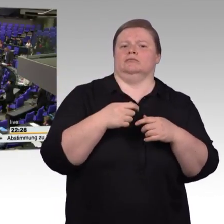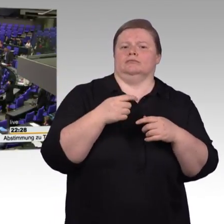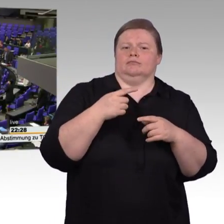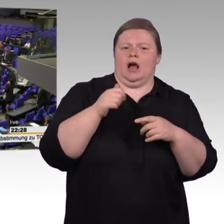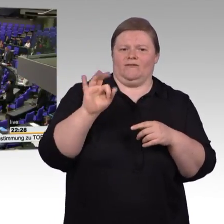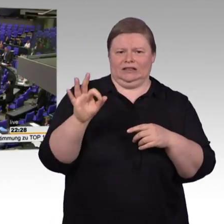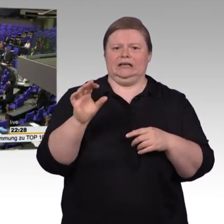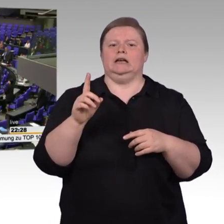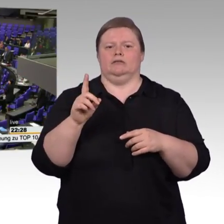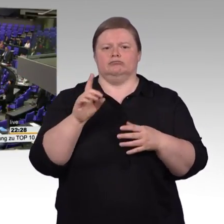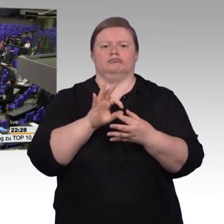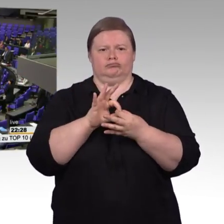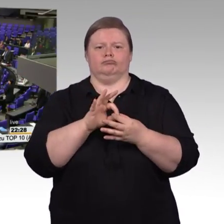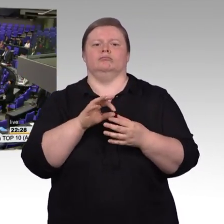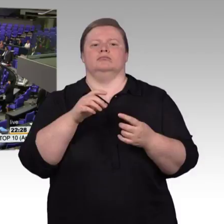So geht es, dann macht er den Kopf.